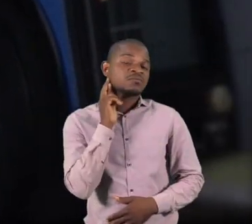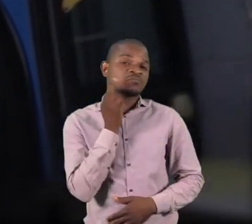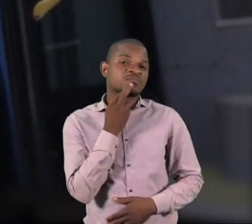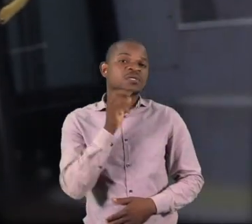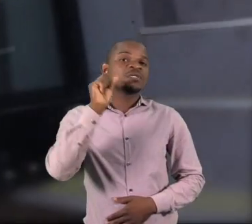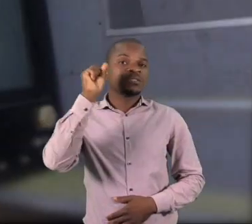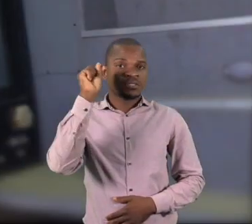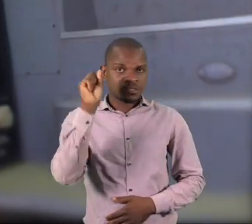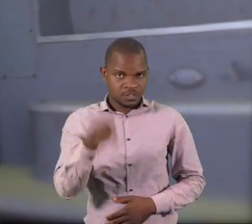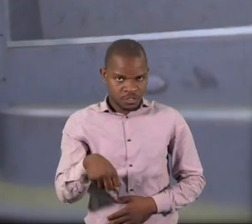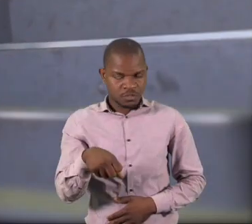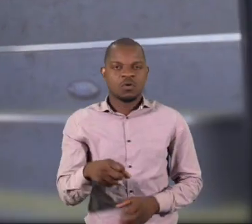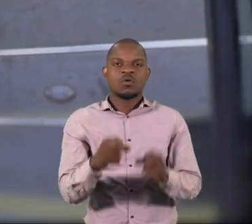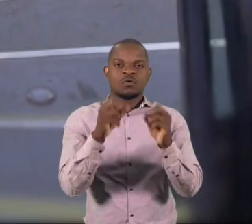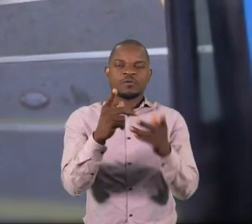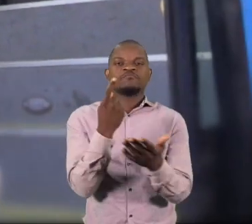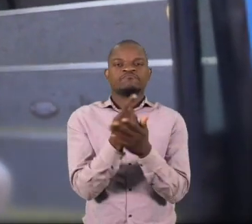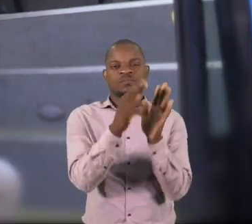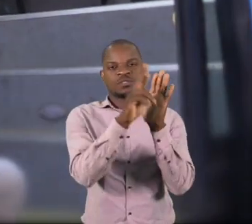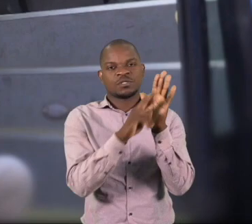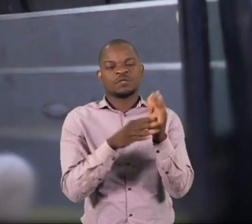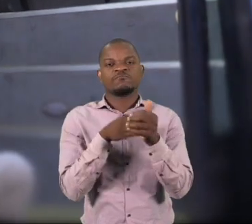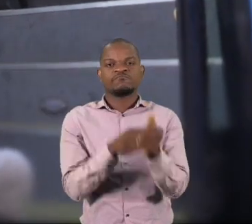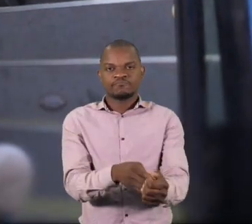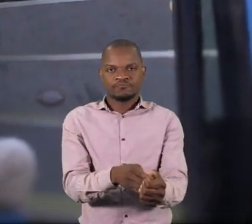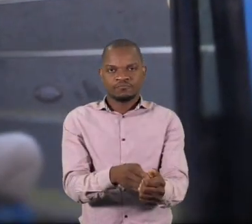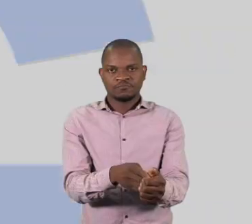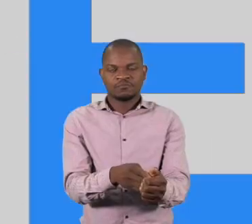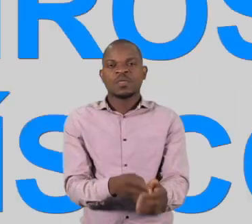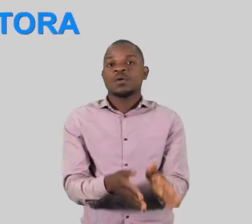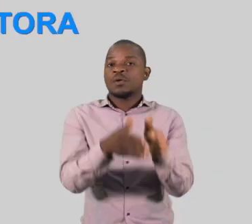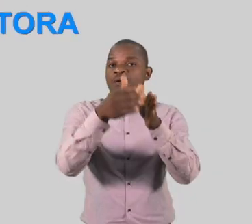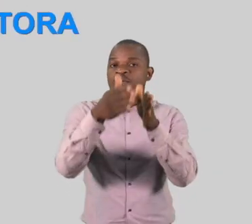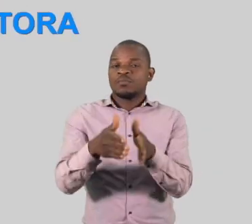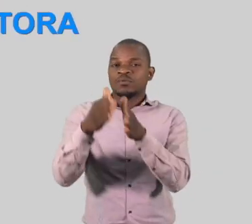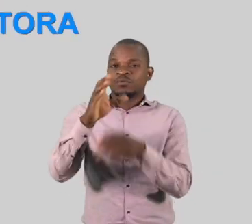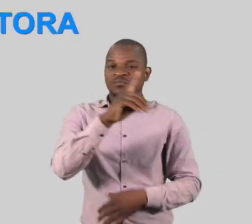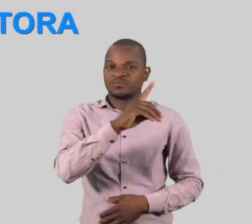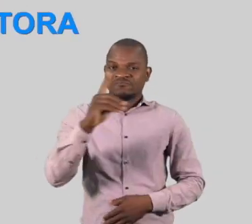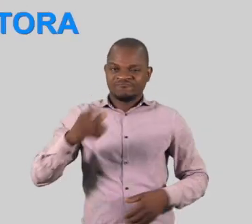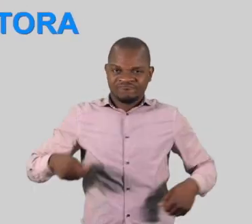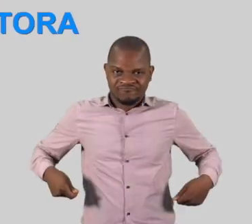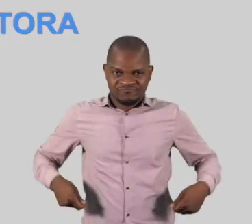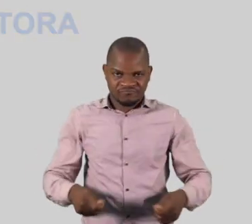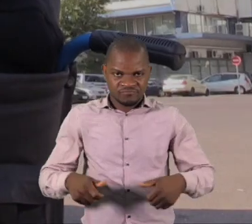em caso de resposta positiva, seguir os seguintes métodos. Passageiros com deficiência física motora